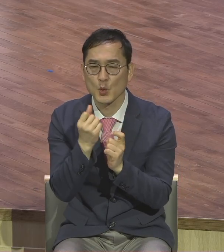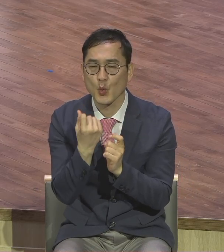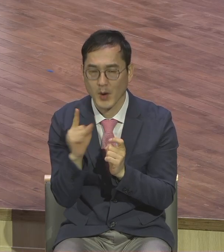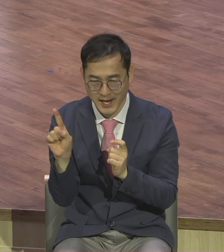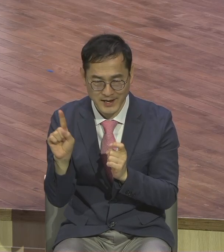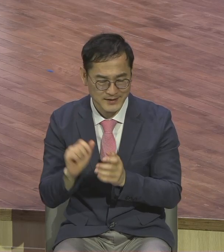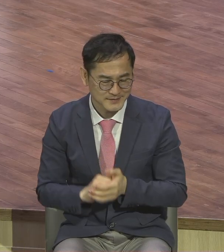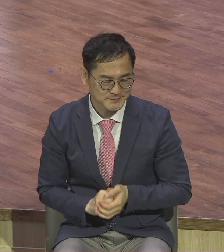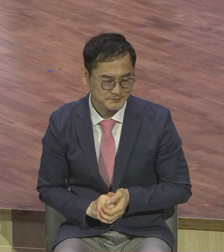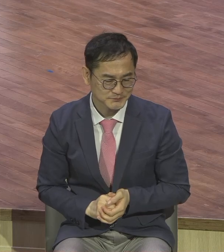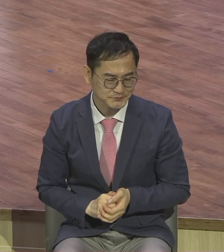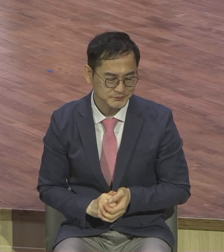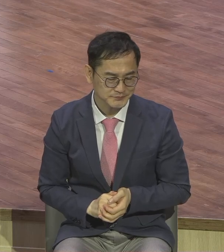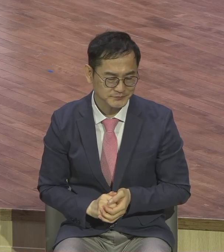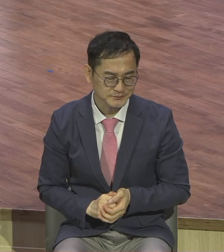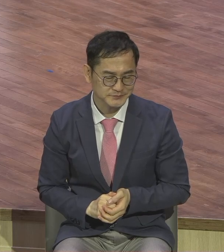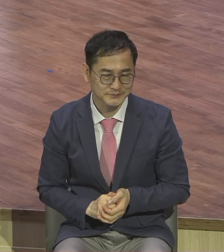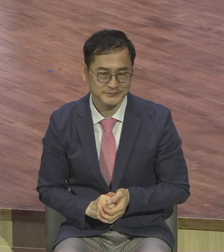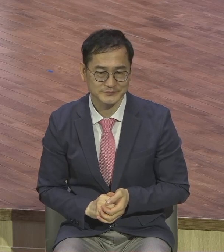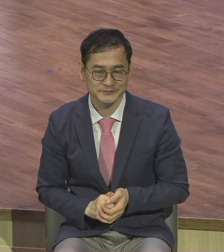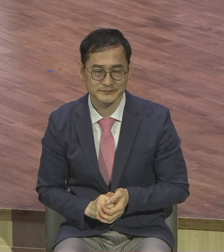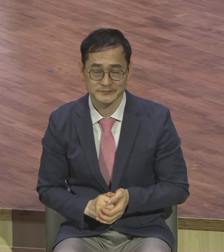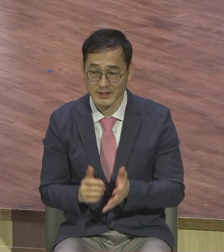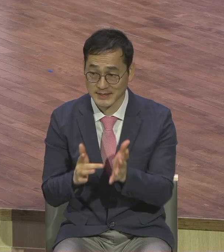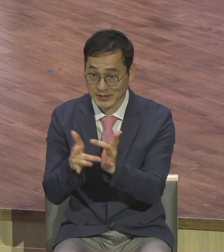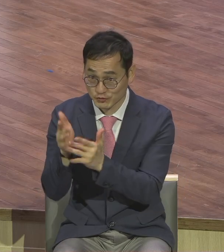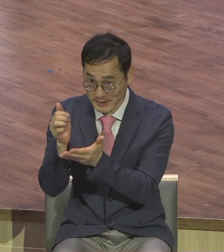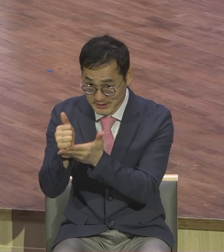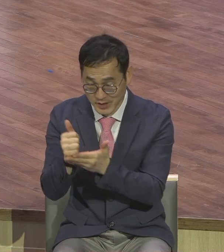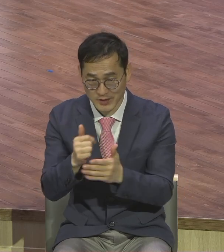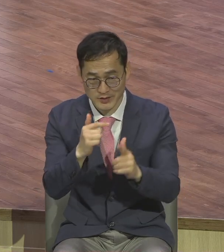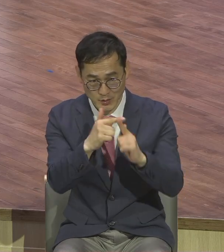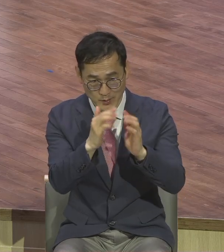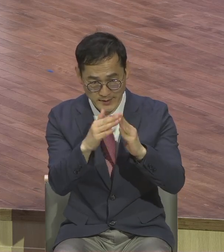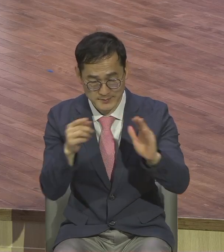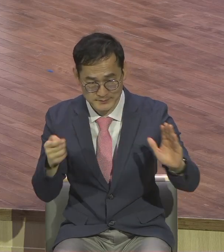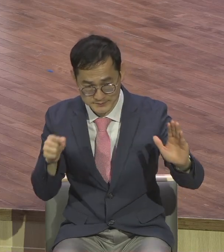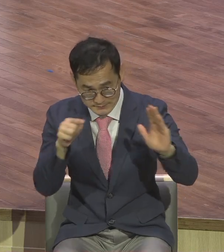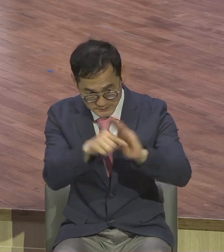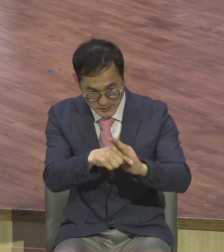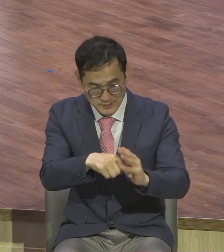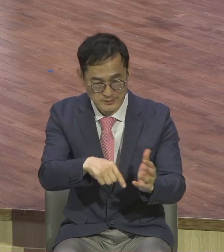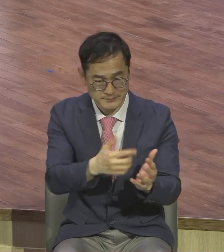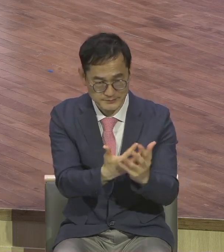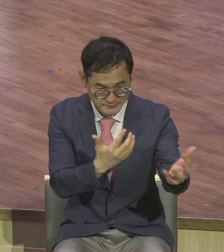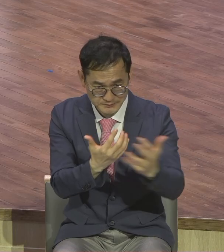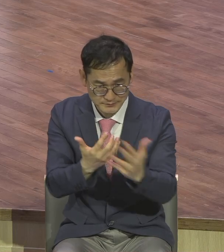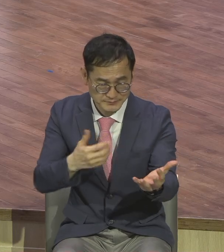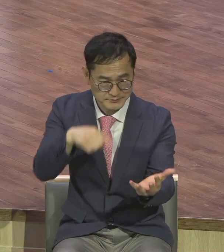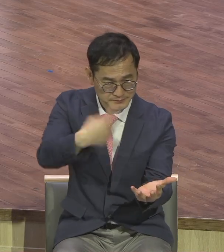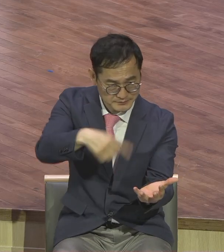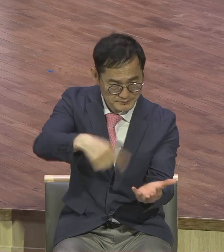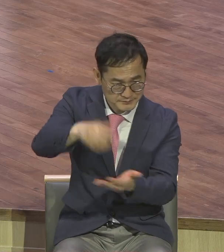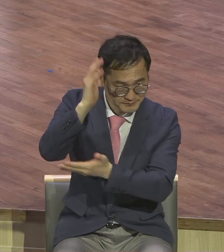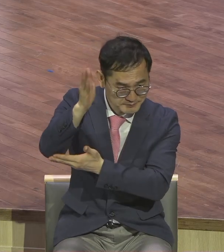23절 봅니다. 예수께서 성전에 들어가 가르치실 때에 가르치실 때에